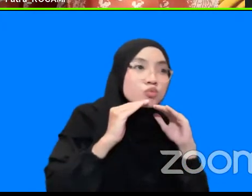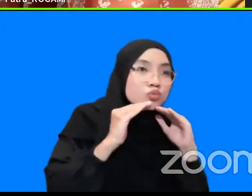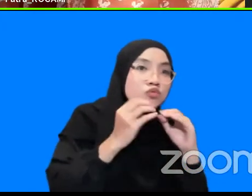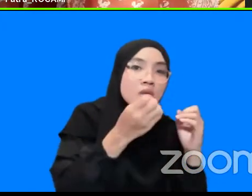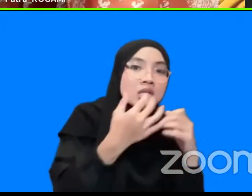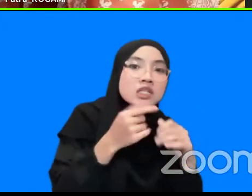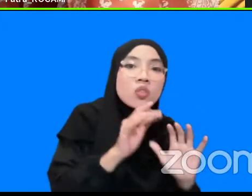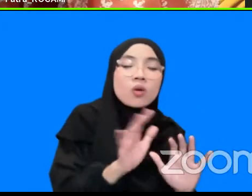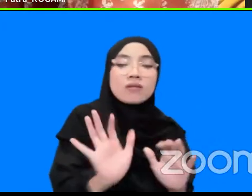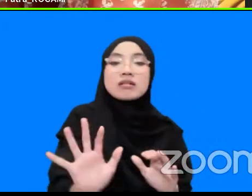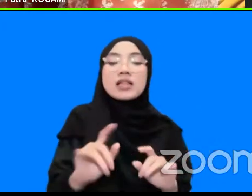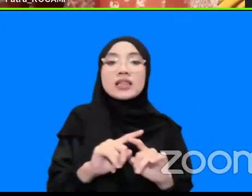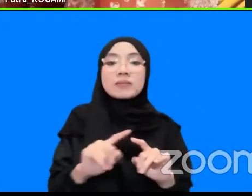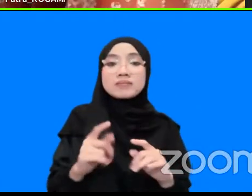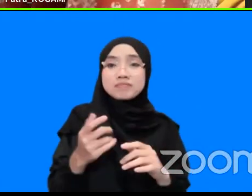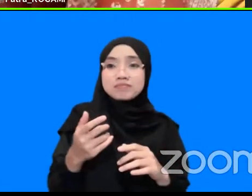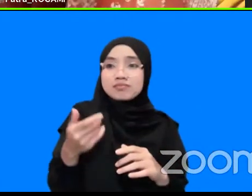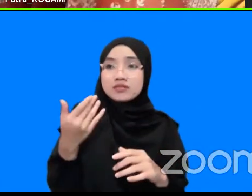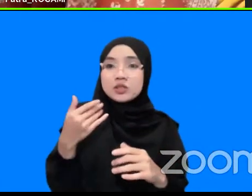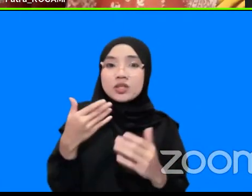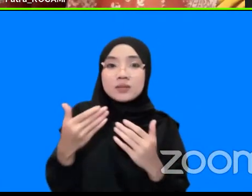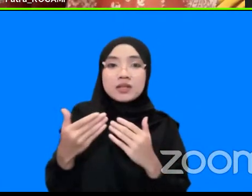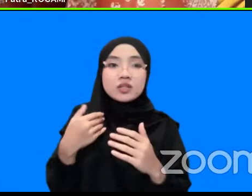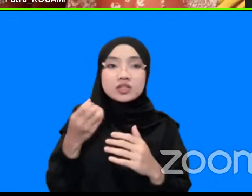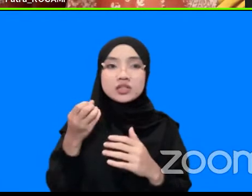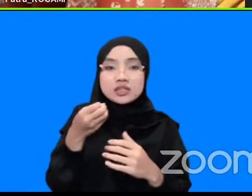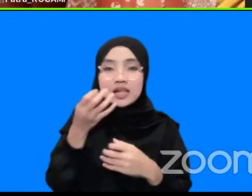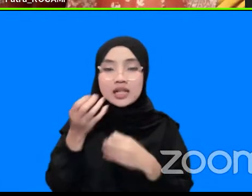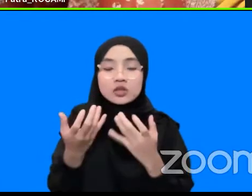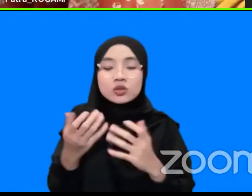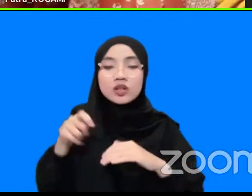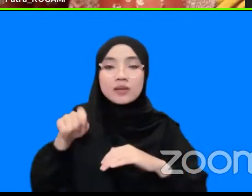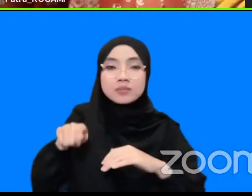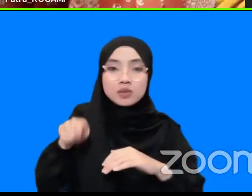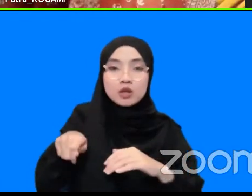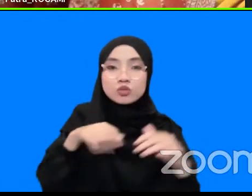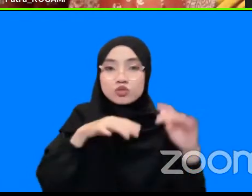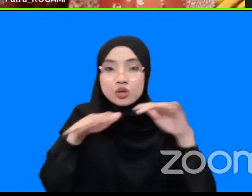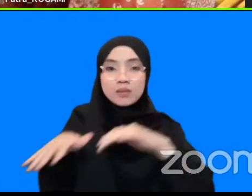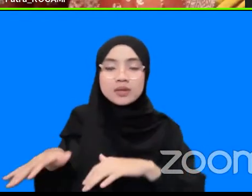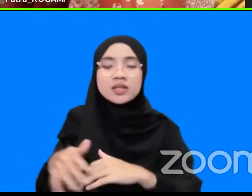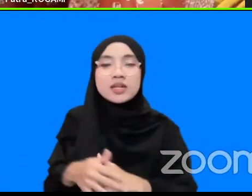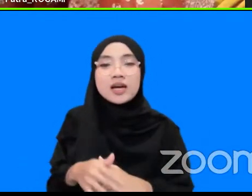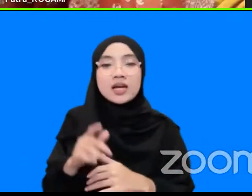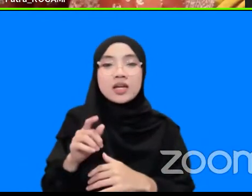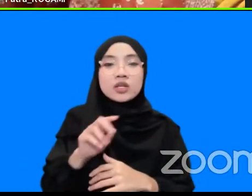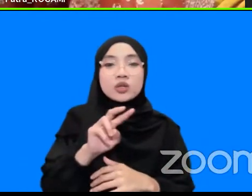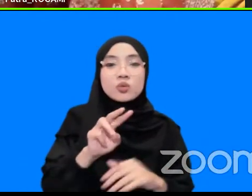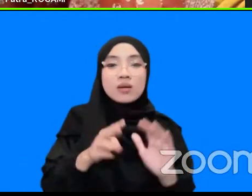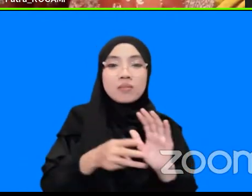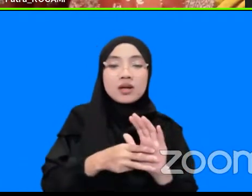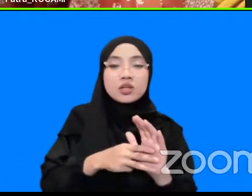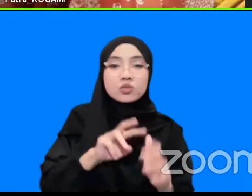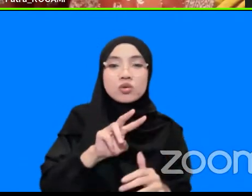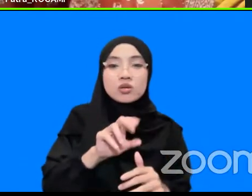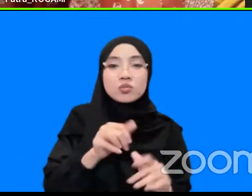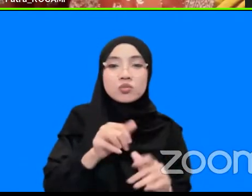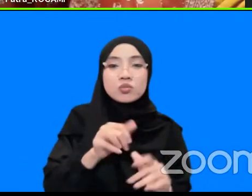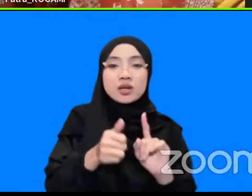disampaikan adalah tentang tsunami Palu nah ada lagi nih waktu gempa popertesi tsunami 2 Maret 2016 yang terjadi